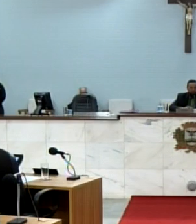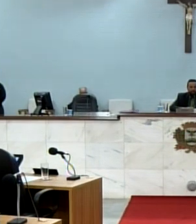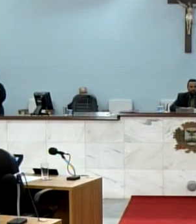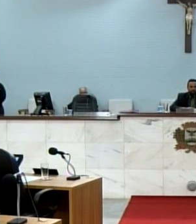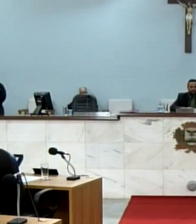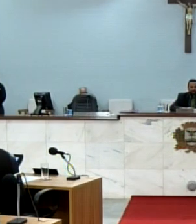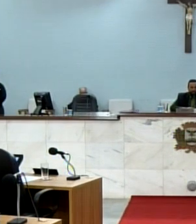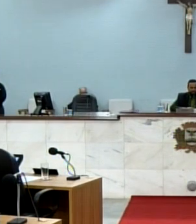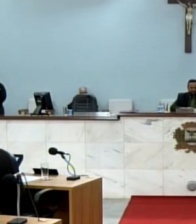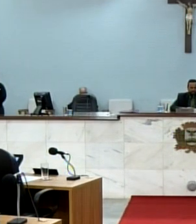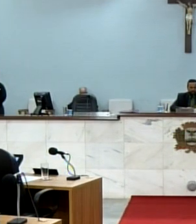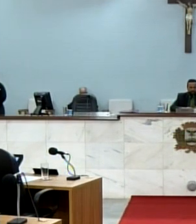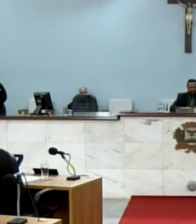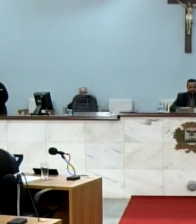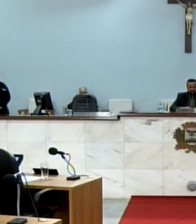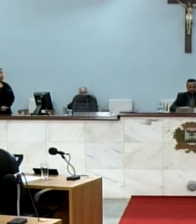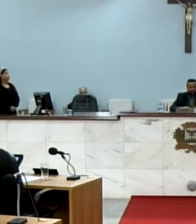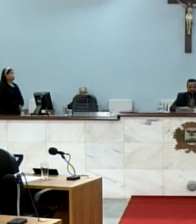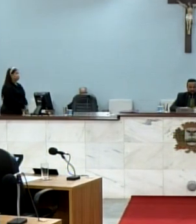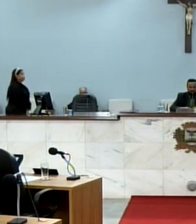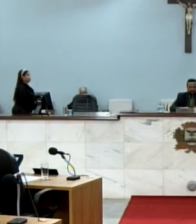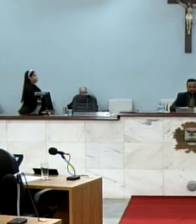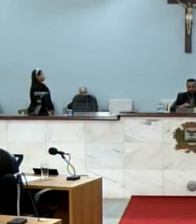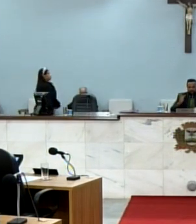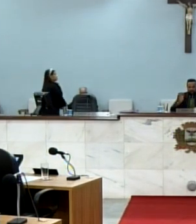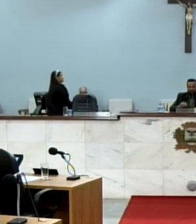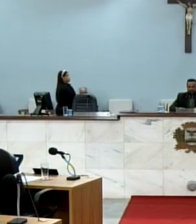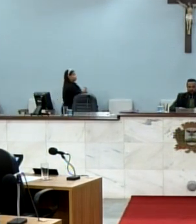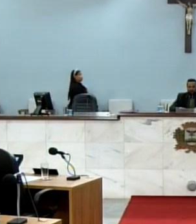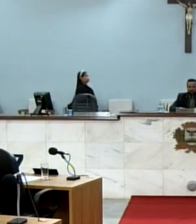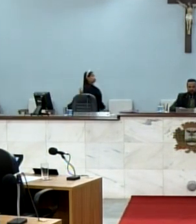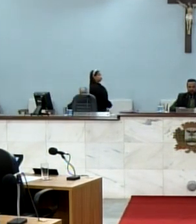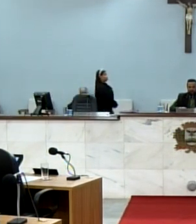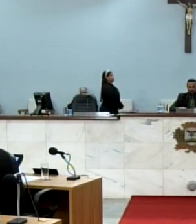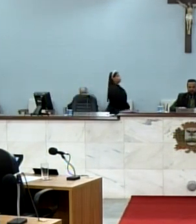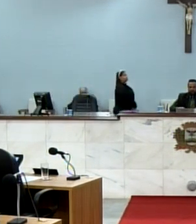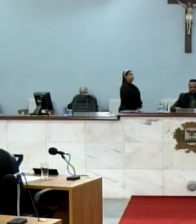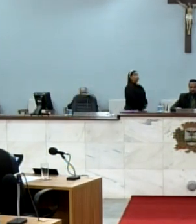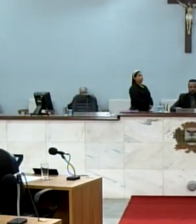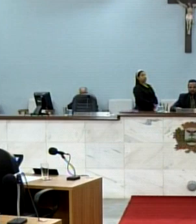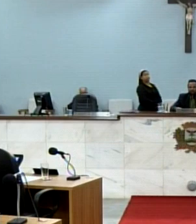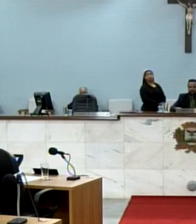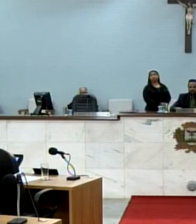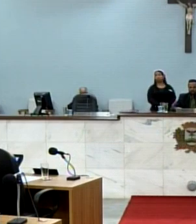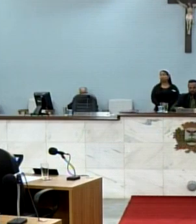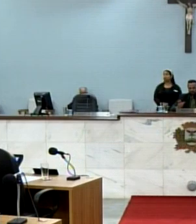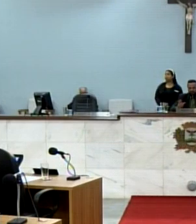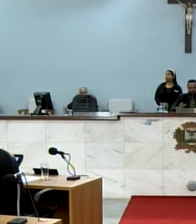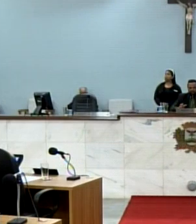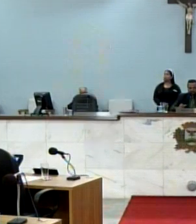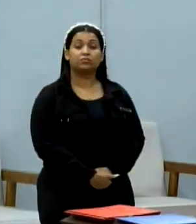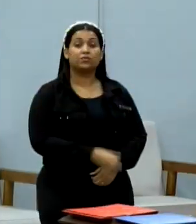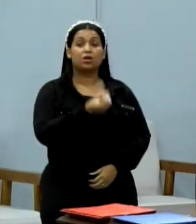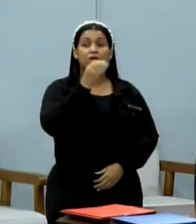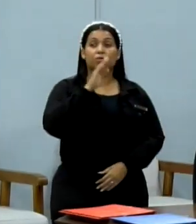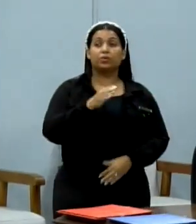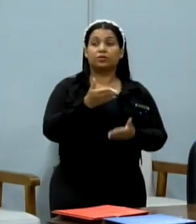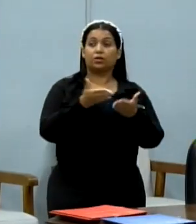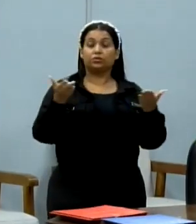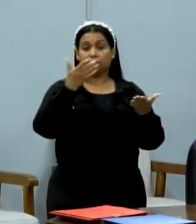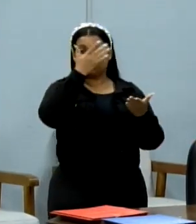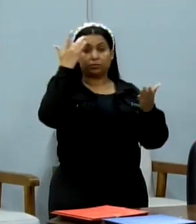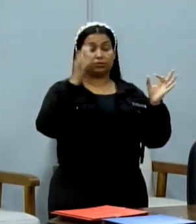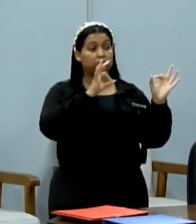Eu gostaria primeiramente de dar uma boa tarde para todos que estão nos acompanhando, dar uma boa tarde também para